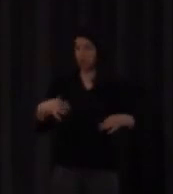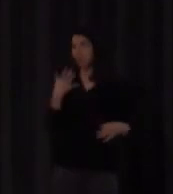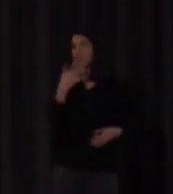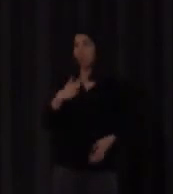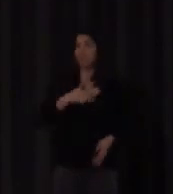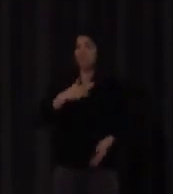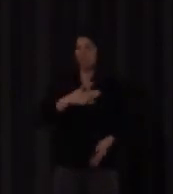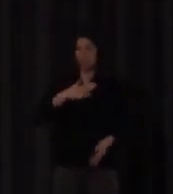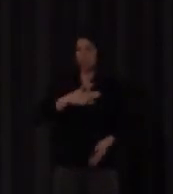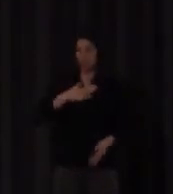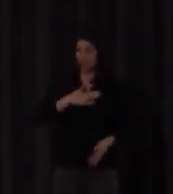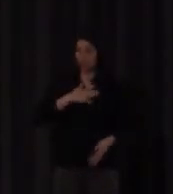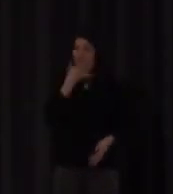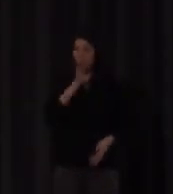mío